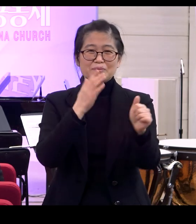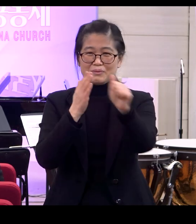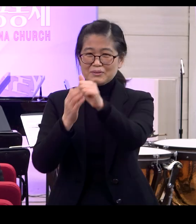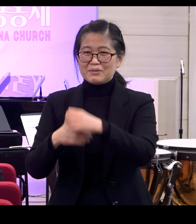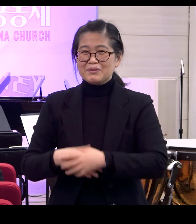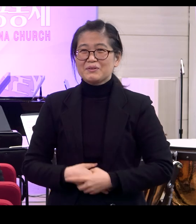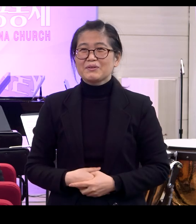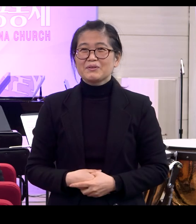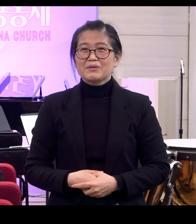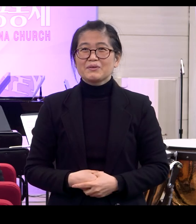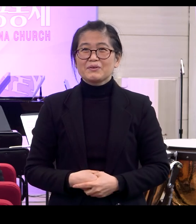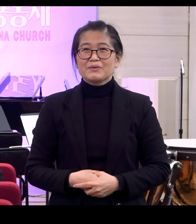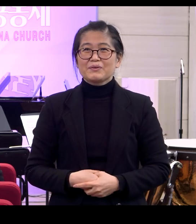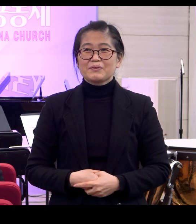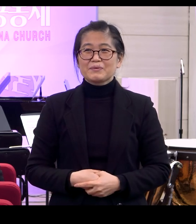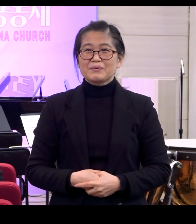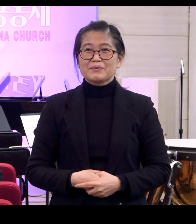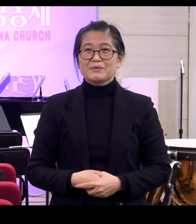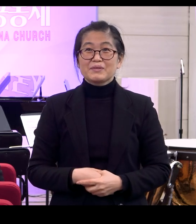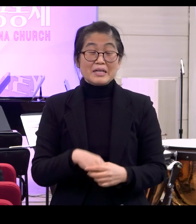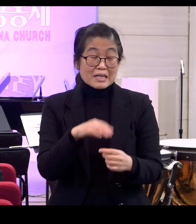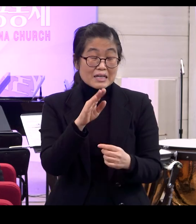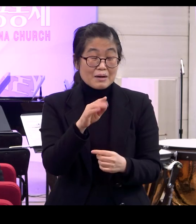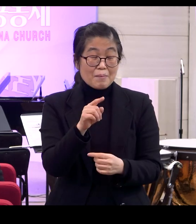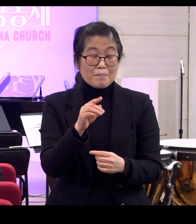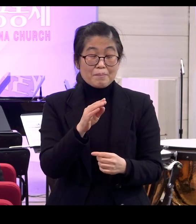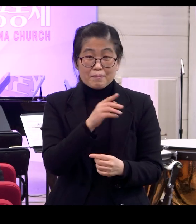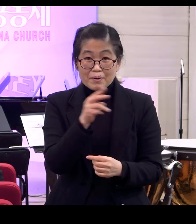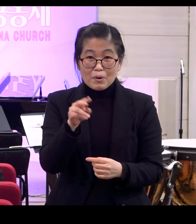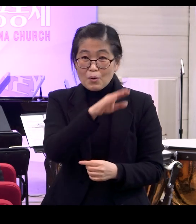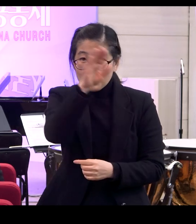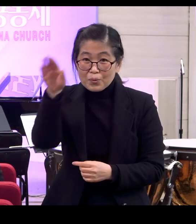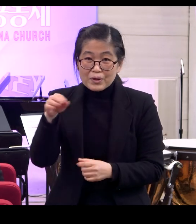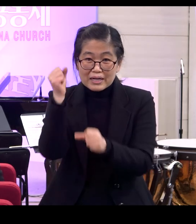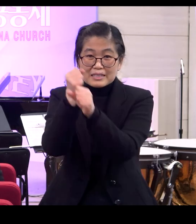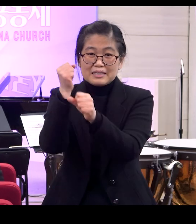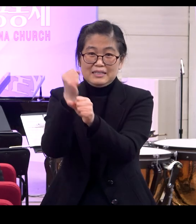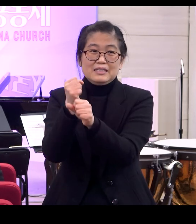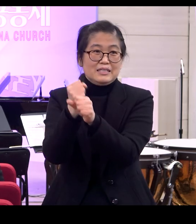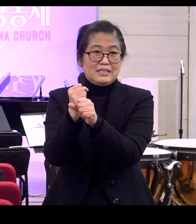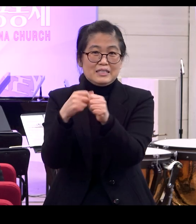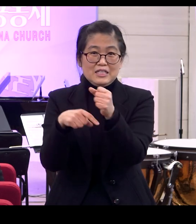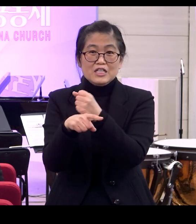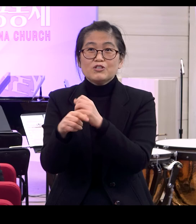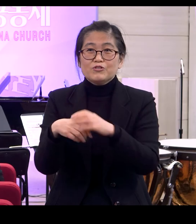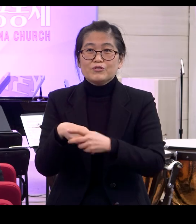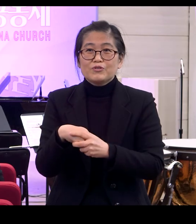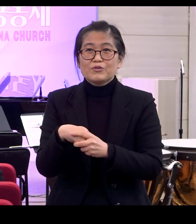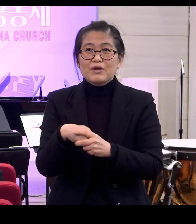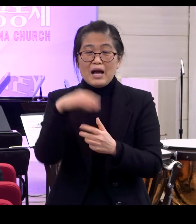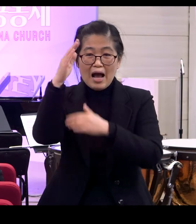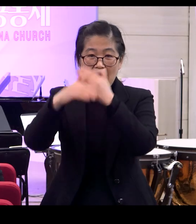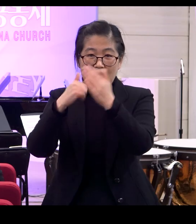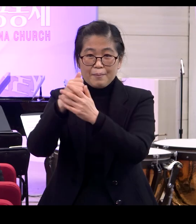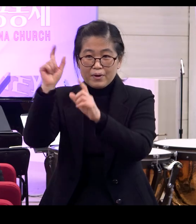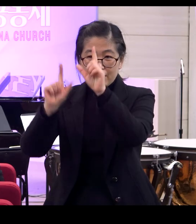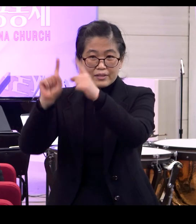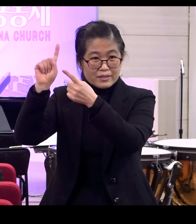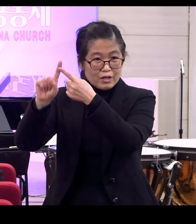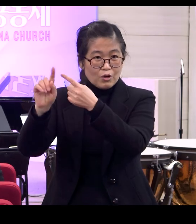하나님의 형상대로 이게 바로 우리가 지어진 오리지날이에요 그리고 또한 하나님의 형상대로